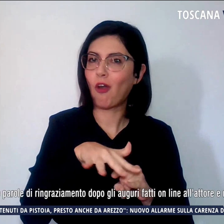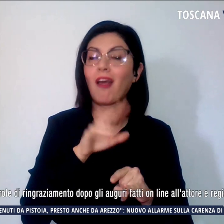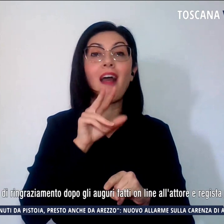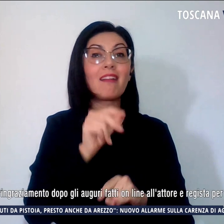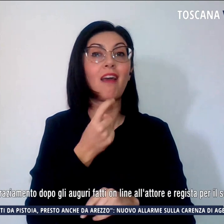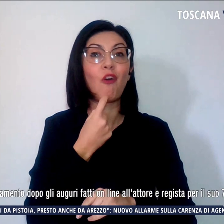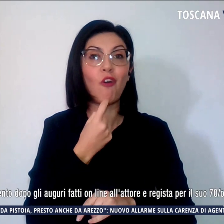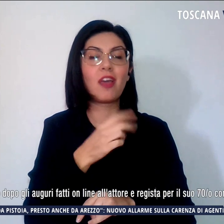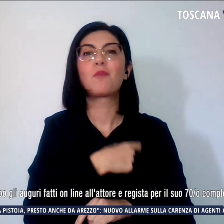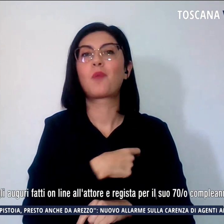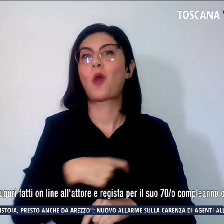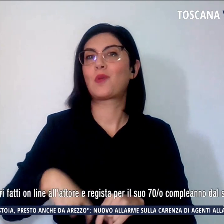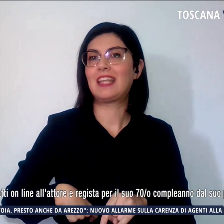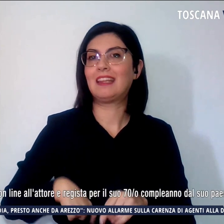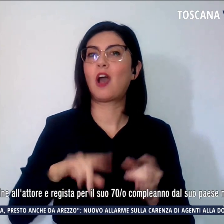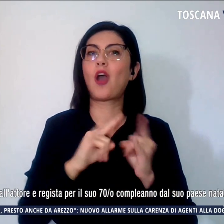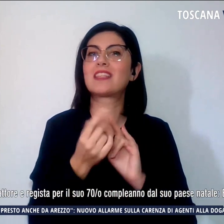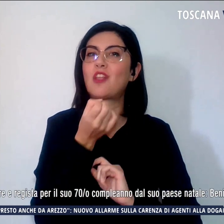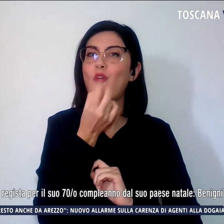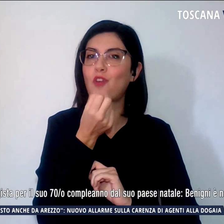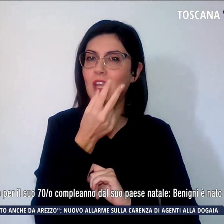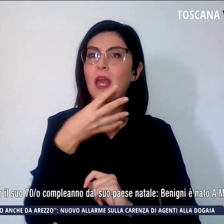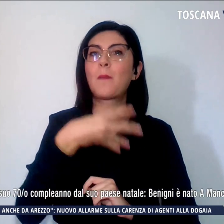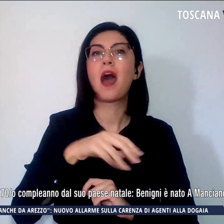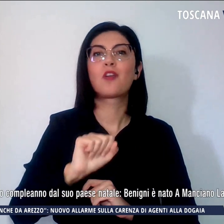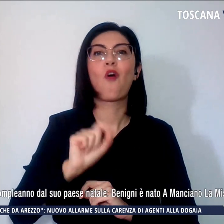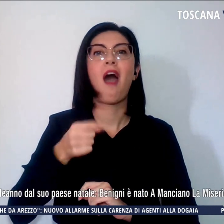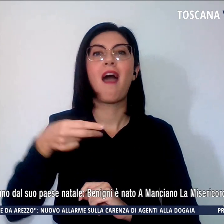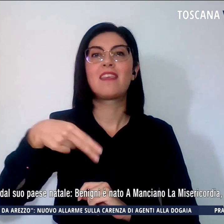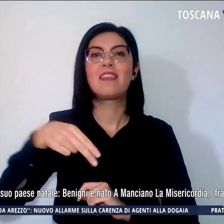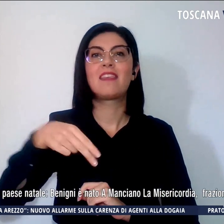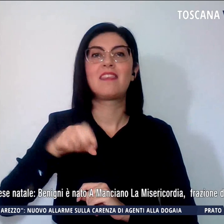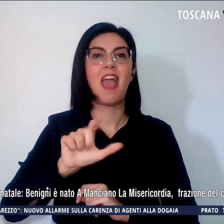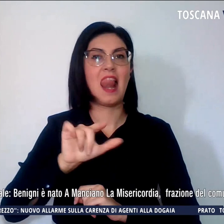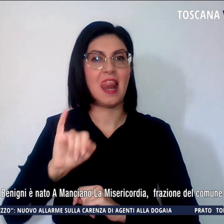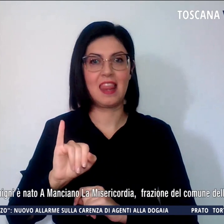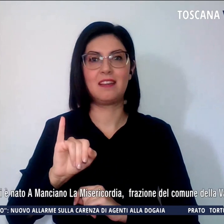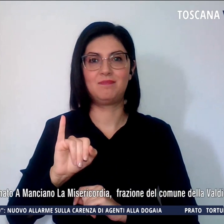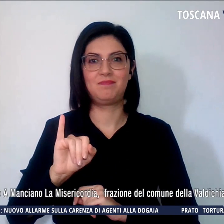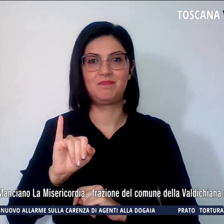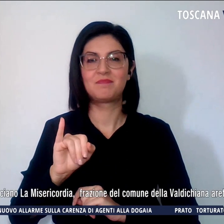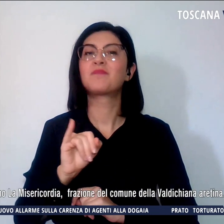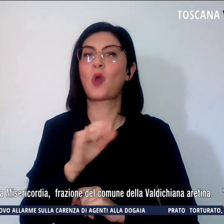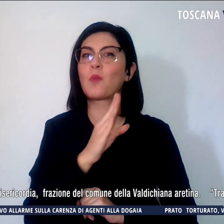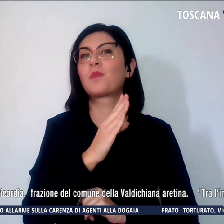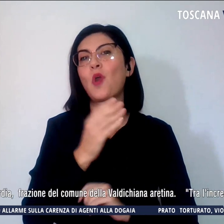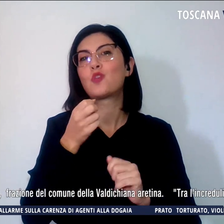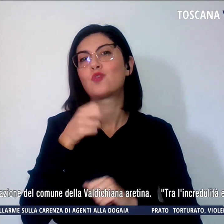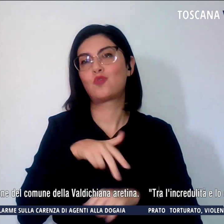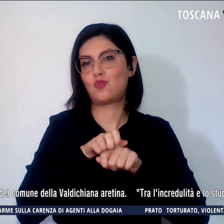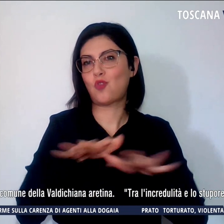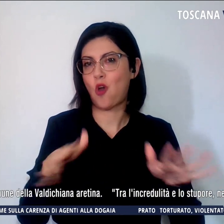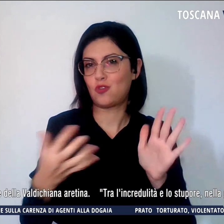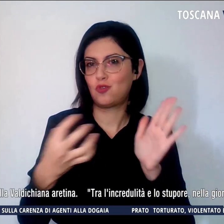Castiglion Fiorentino, Mario Agnelli, sui suoi canali social, per estendere le parole di